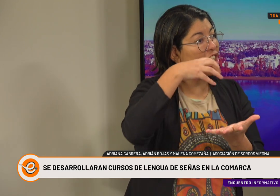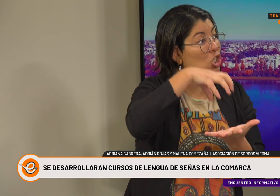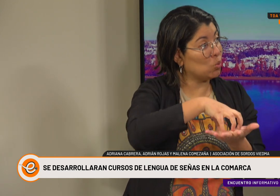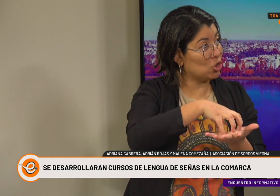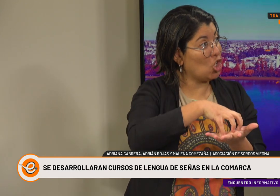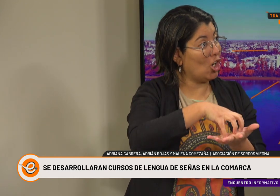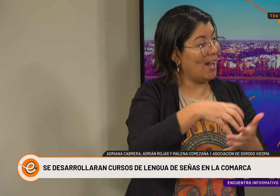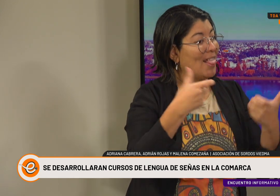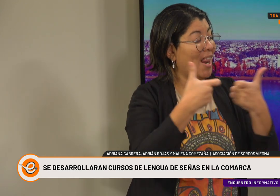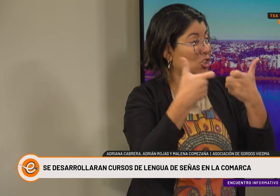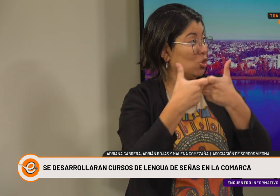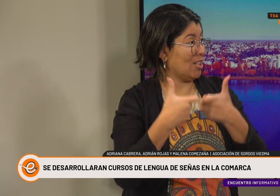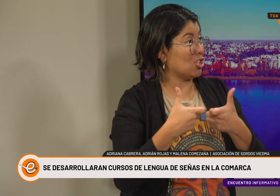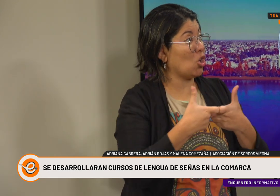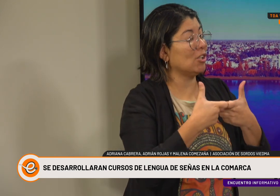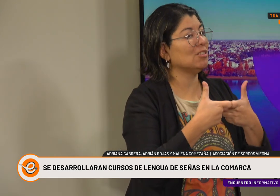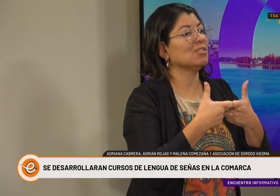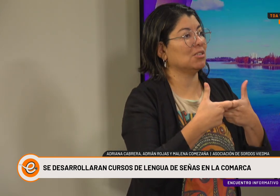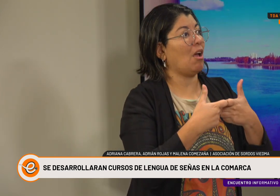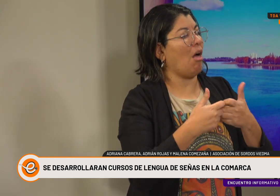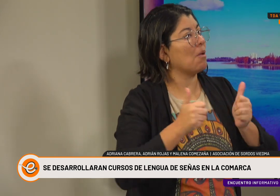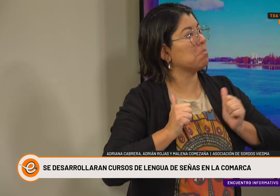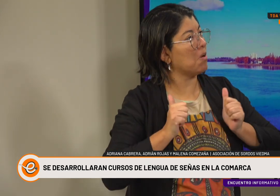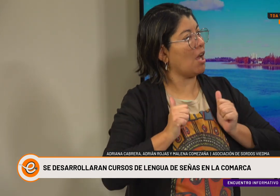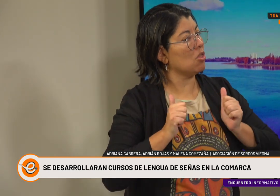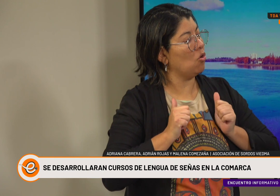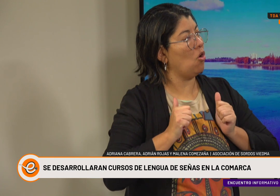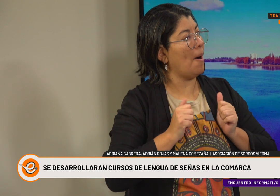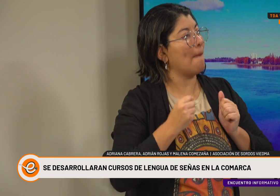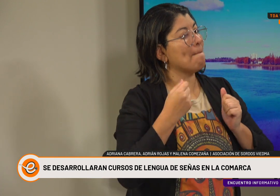instituciones de las asociaciones.